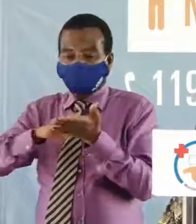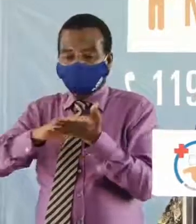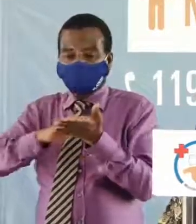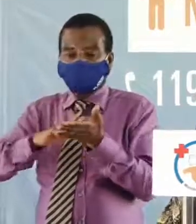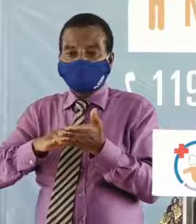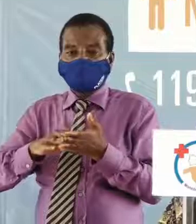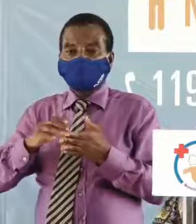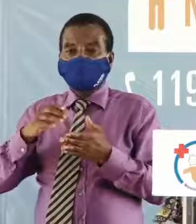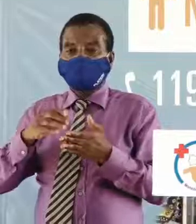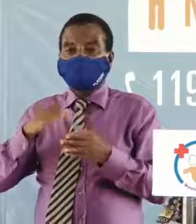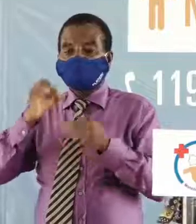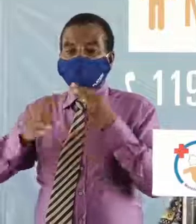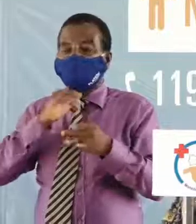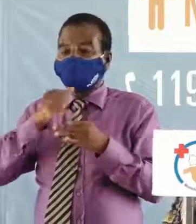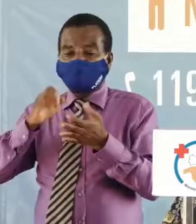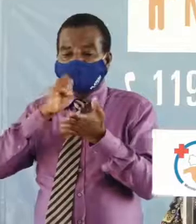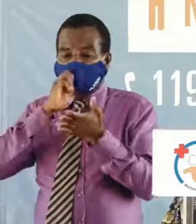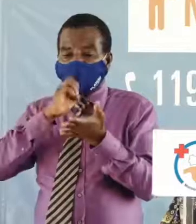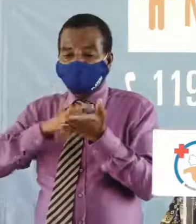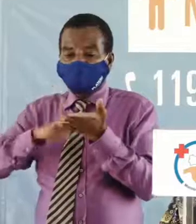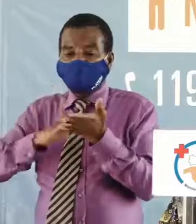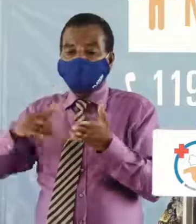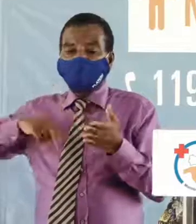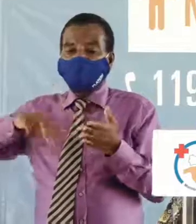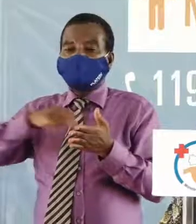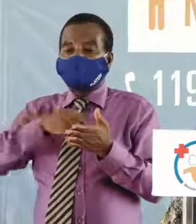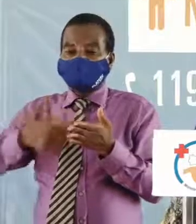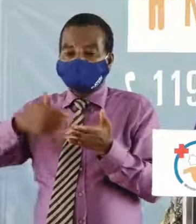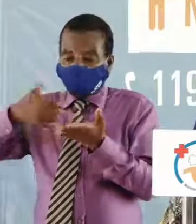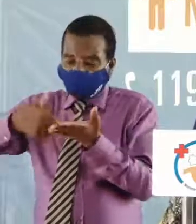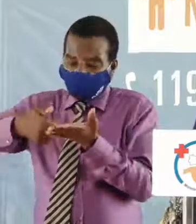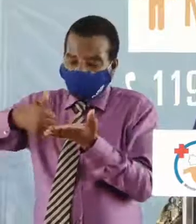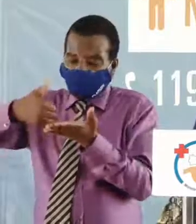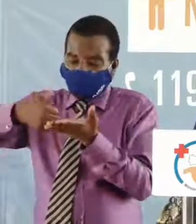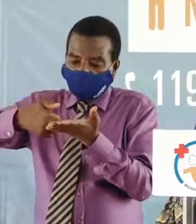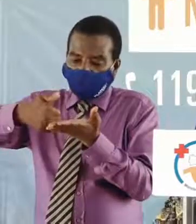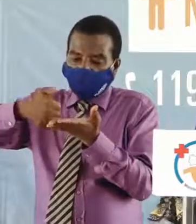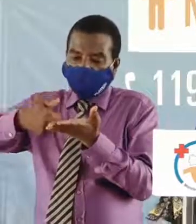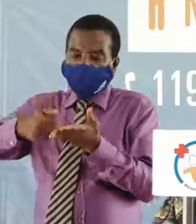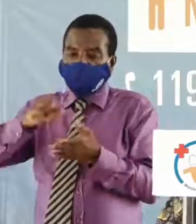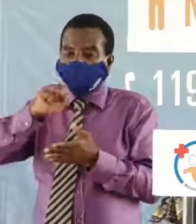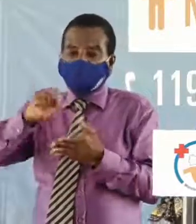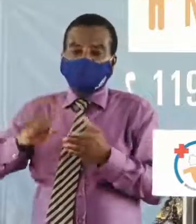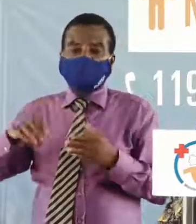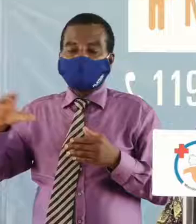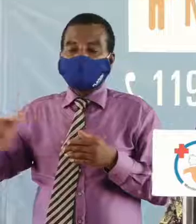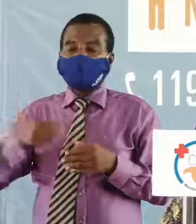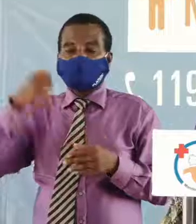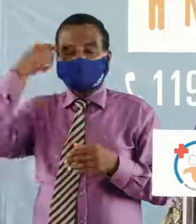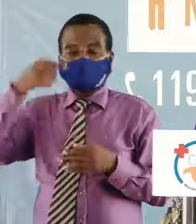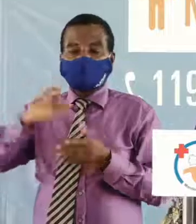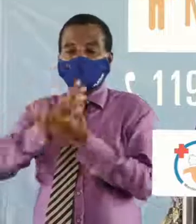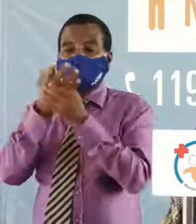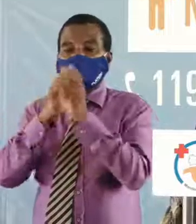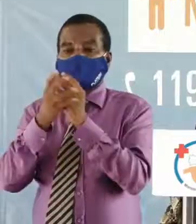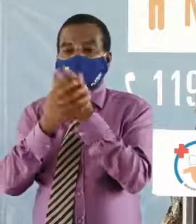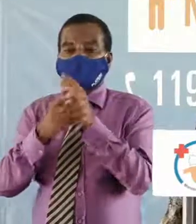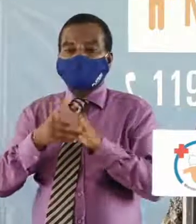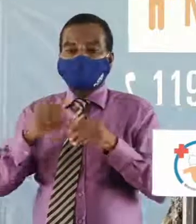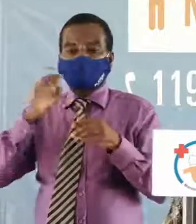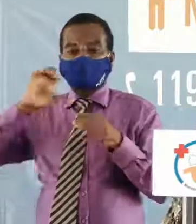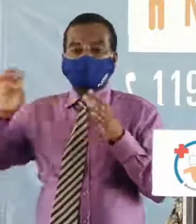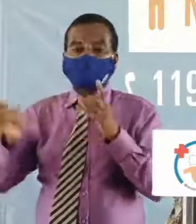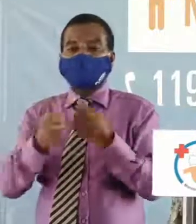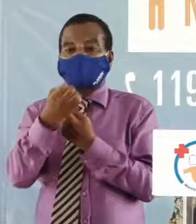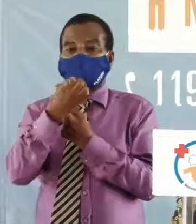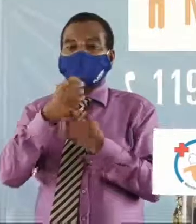à défaut d'eau et de savon nous avons les gels hydroalcooliques ou les solutions que nous prenons pour nous désinfecter les mains pour éviter